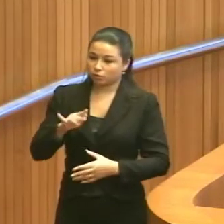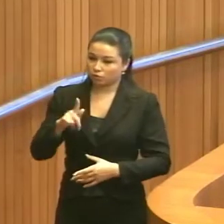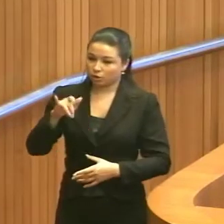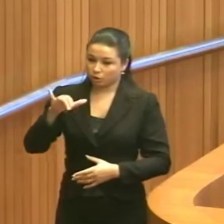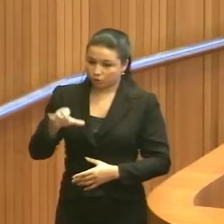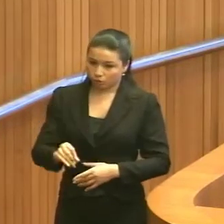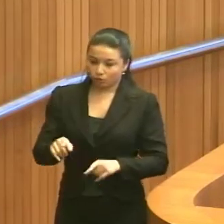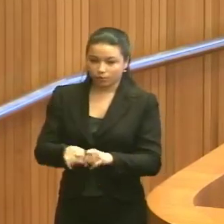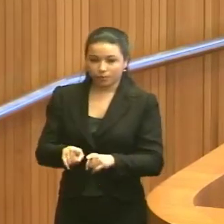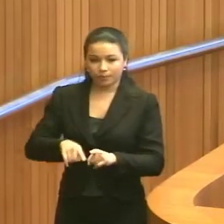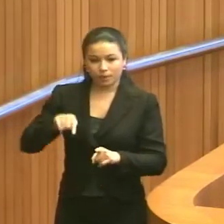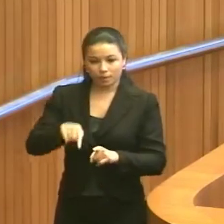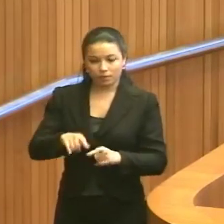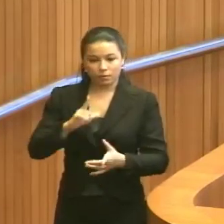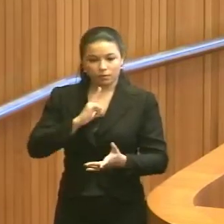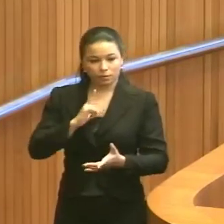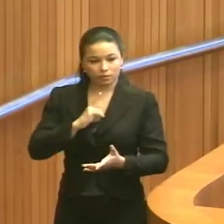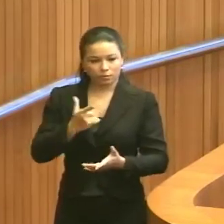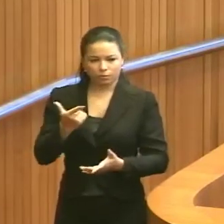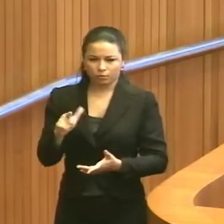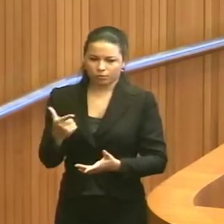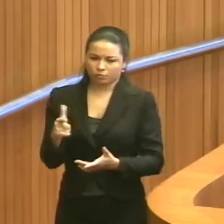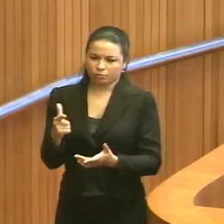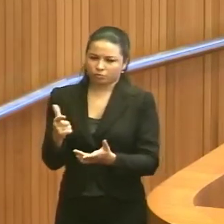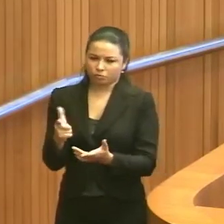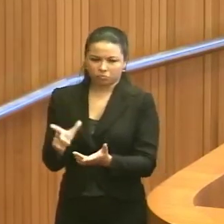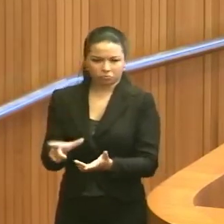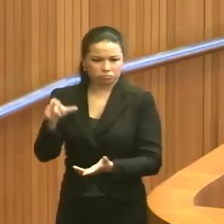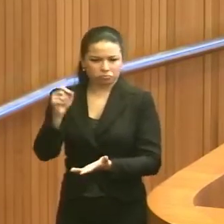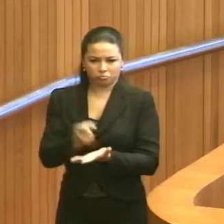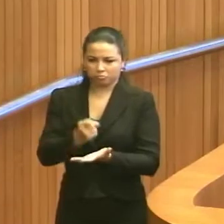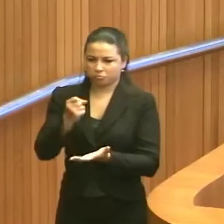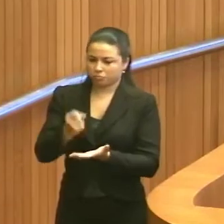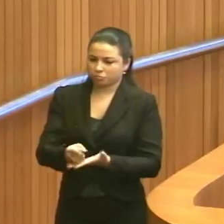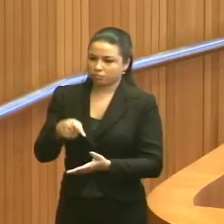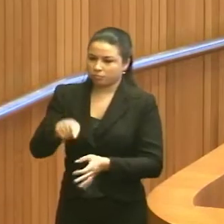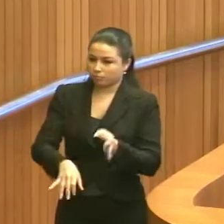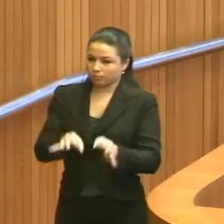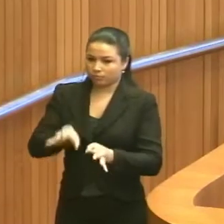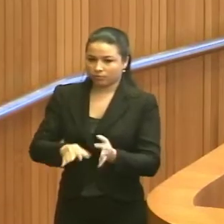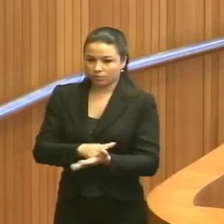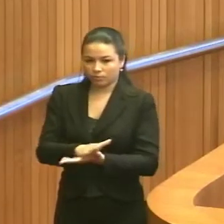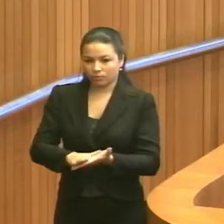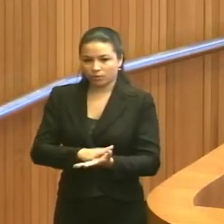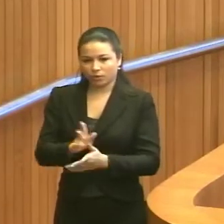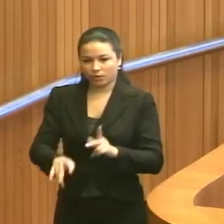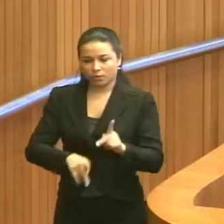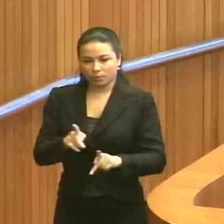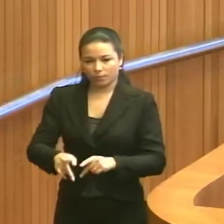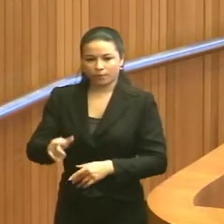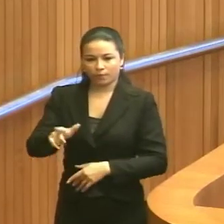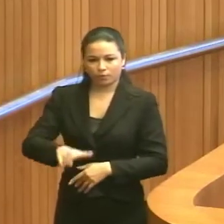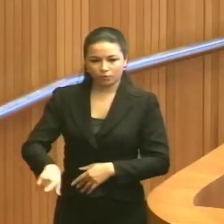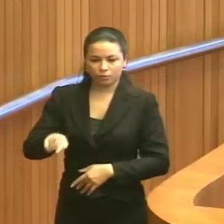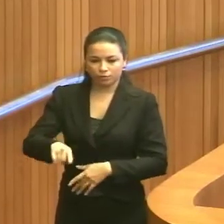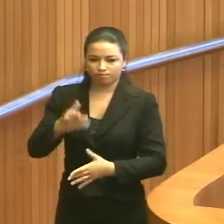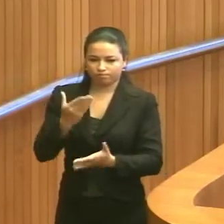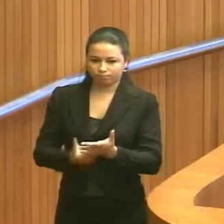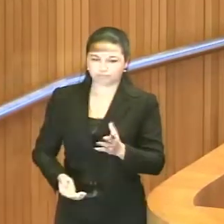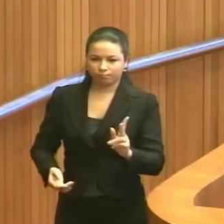Engênio, aonde lá, sem nenhuma decisão judicial, a população acabou sendo